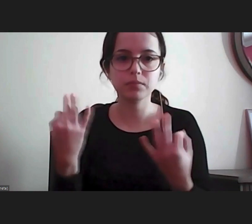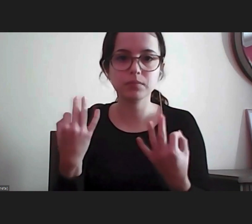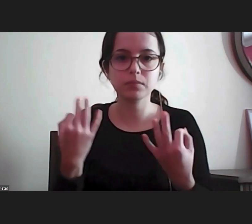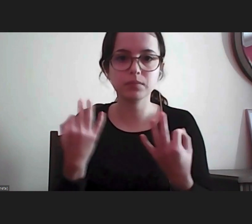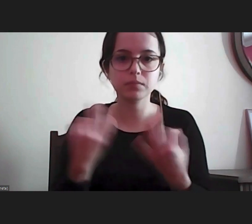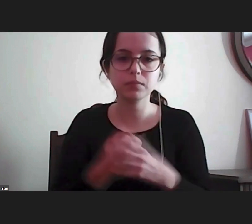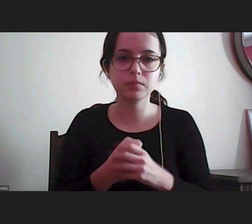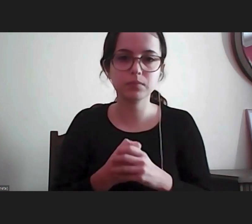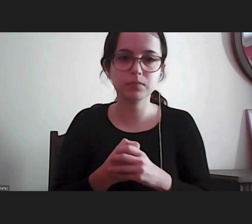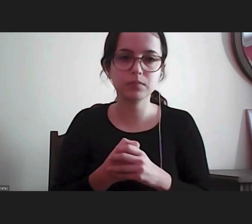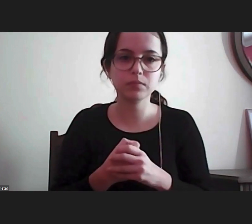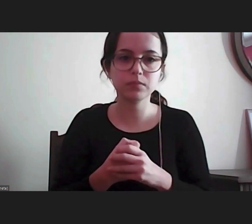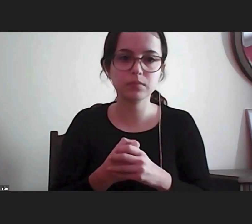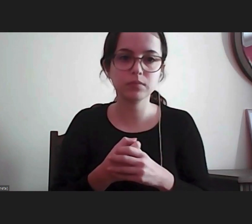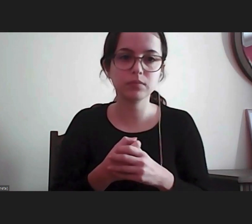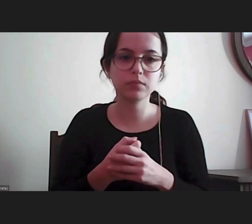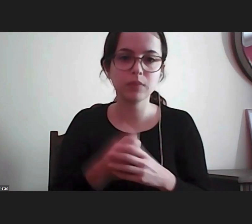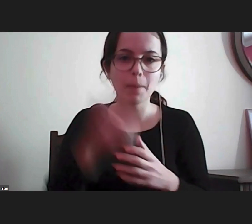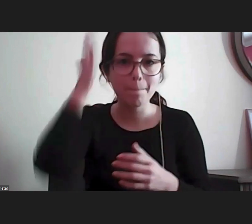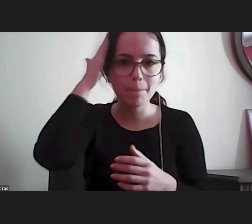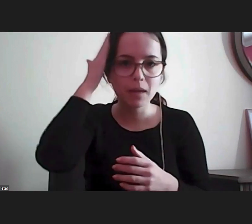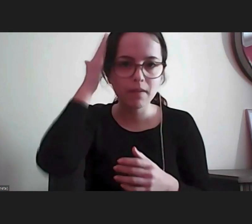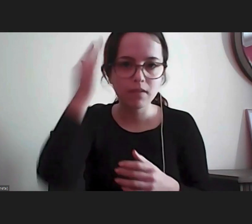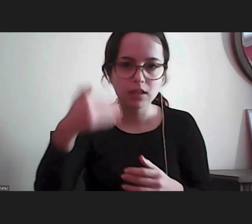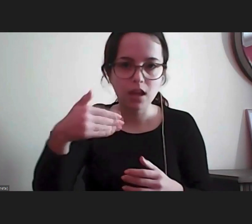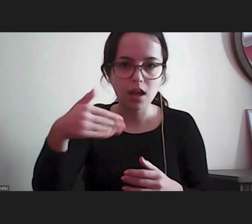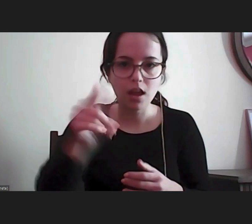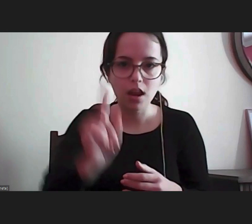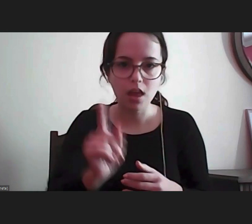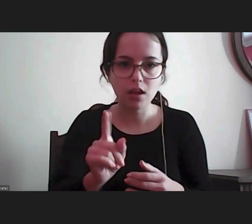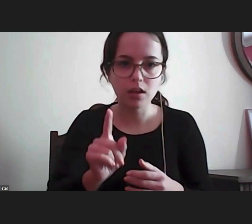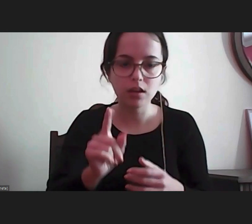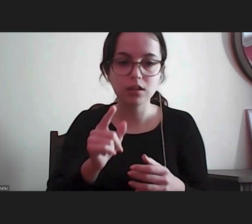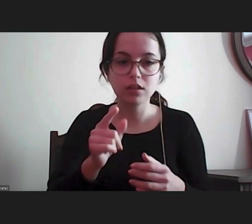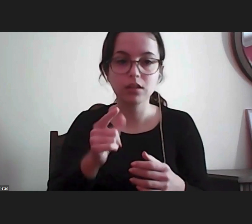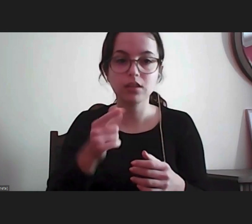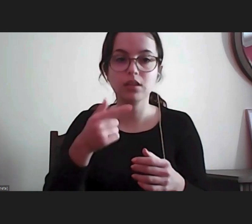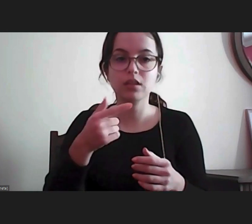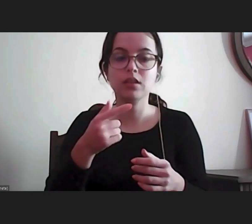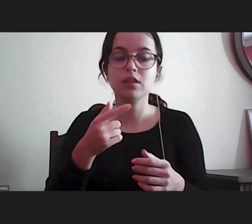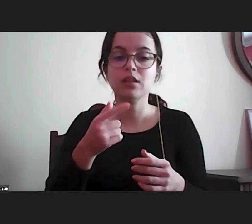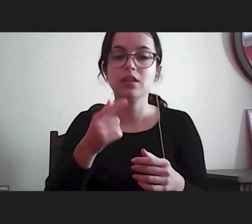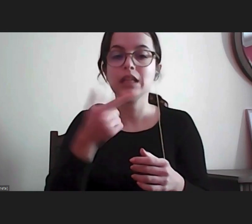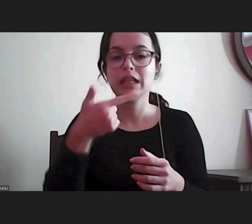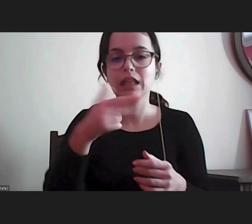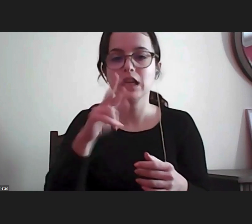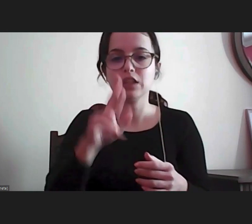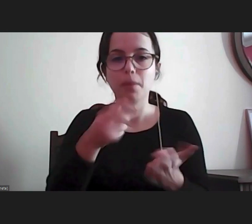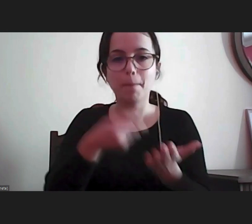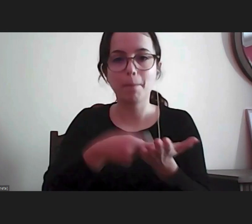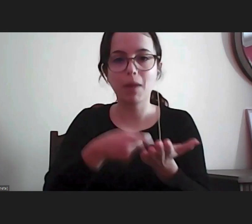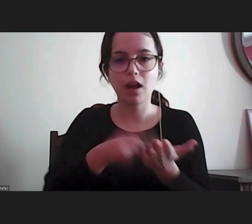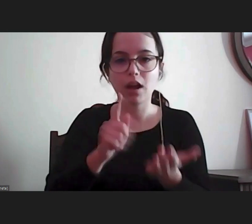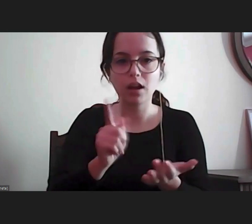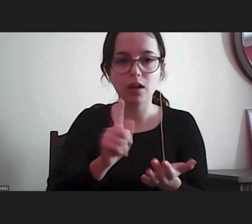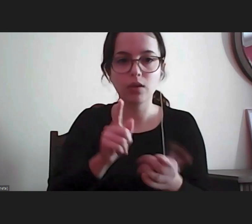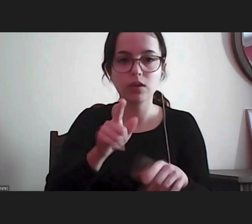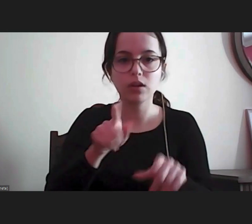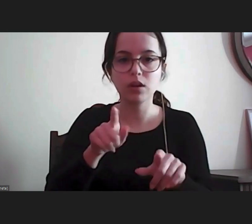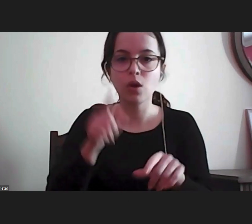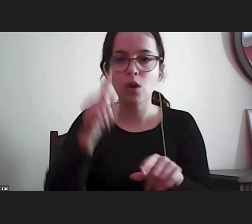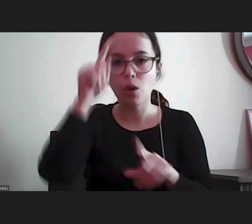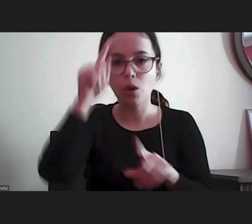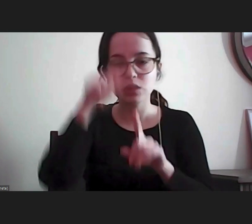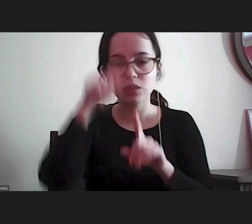não previsão de isenção da taxa para aceder ao cartão do cidadão ou seja